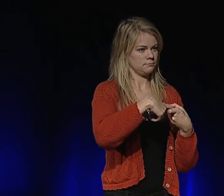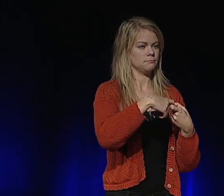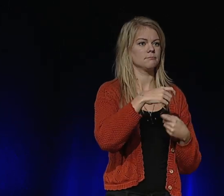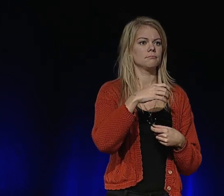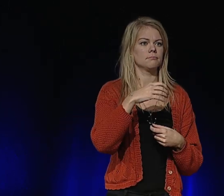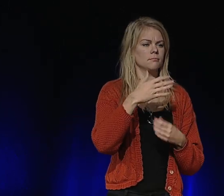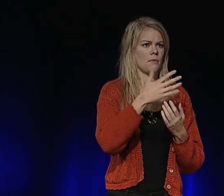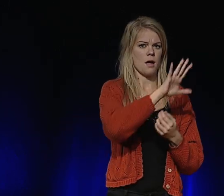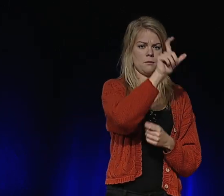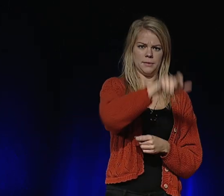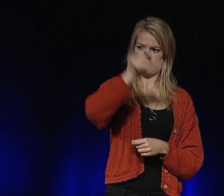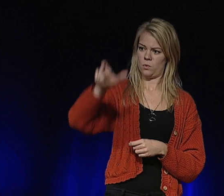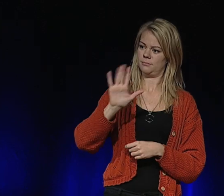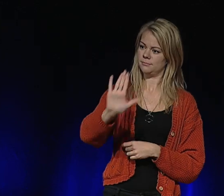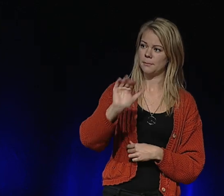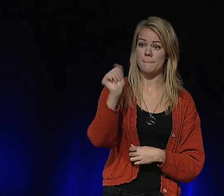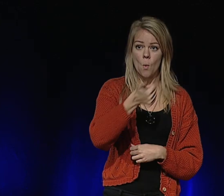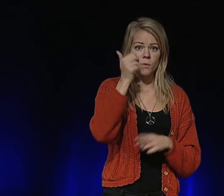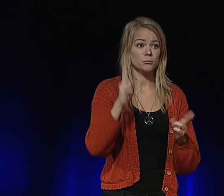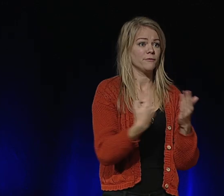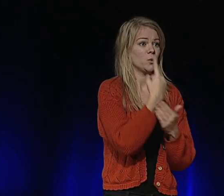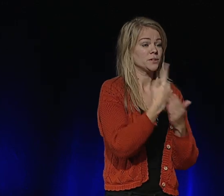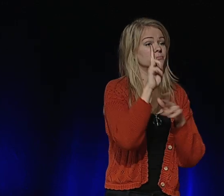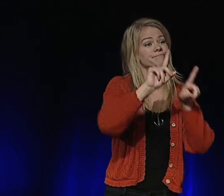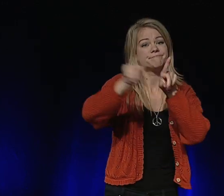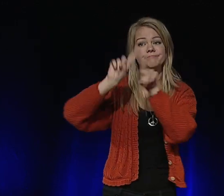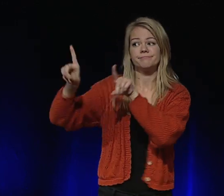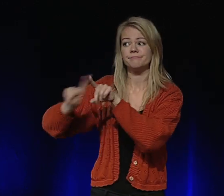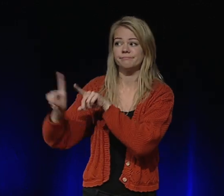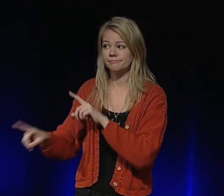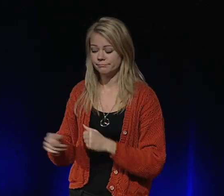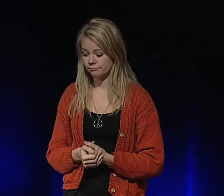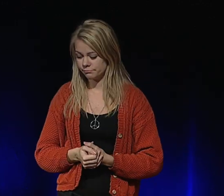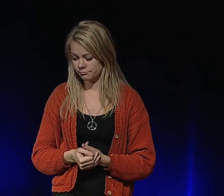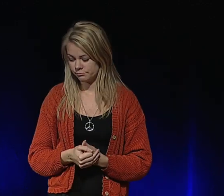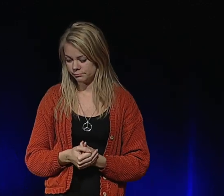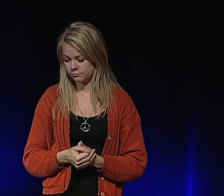kunskapen om hur alla människors behov och förutsättningar skiljer sig åt.